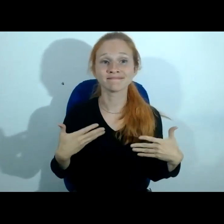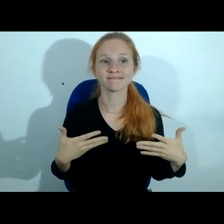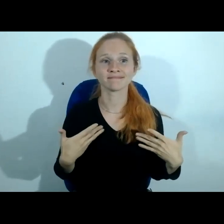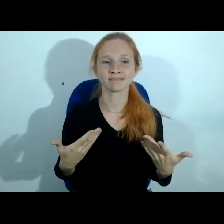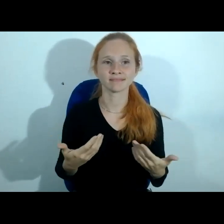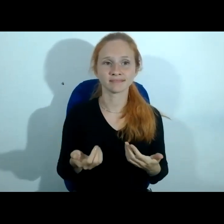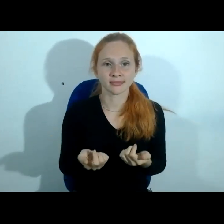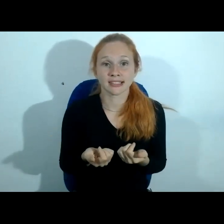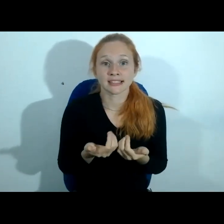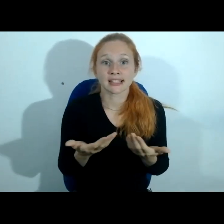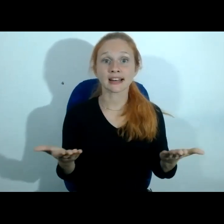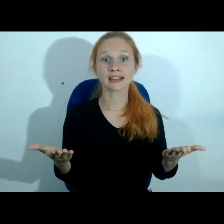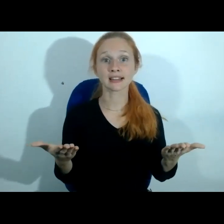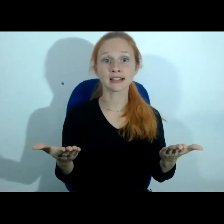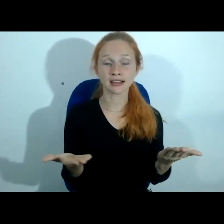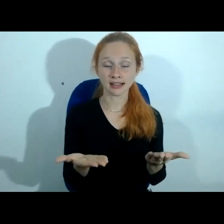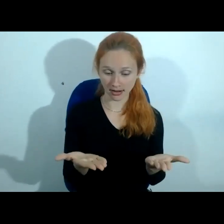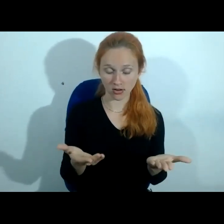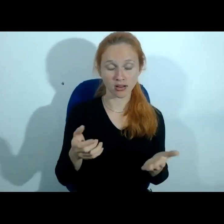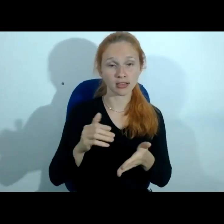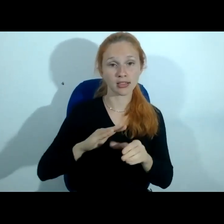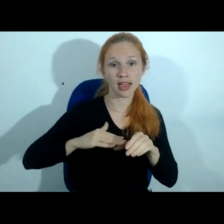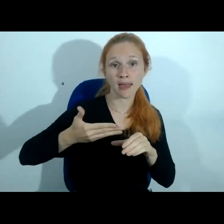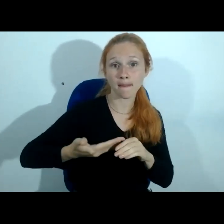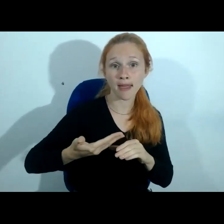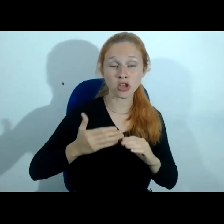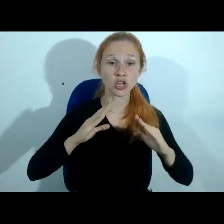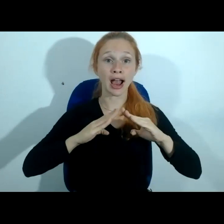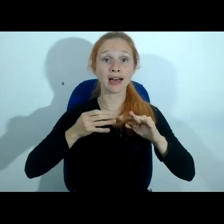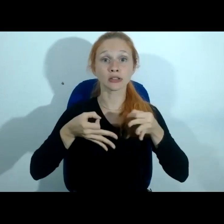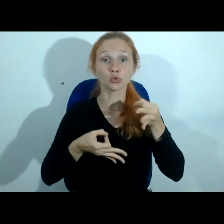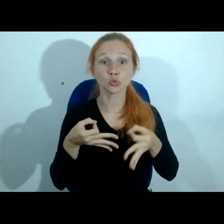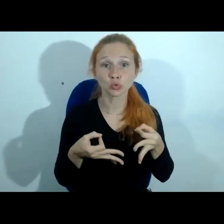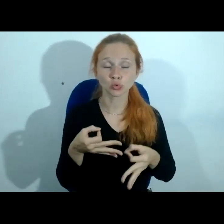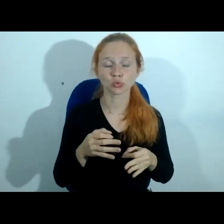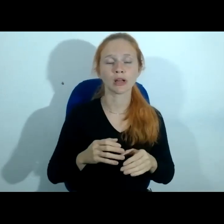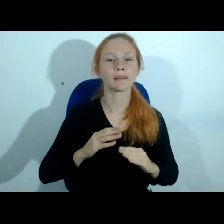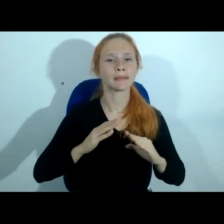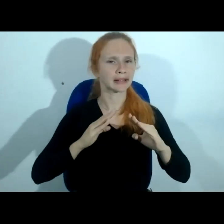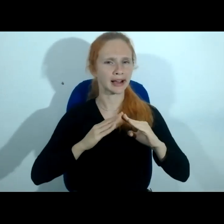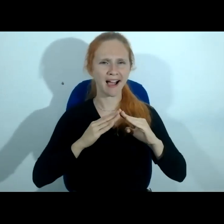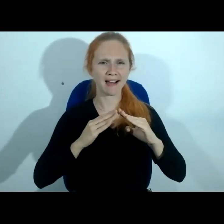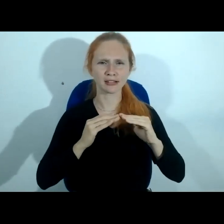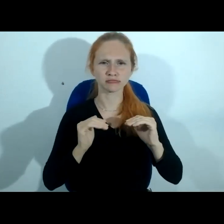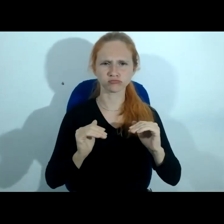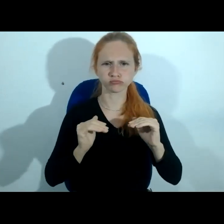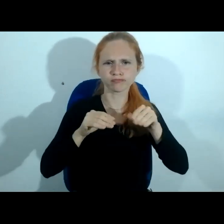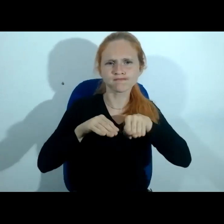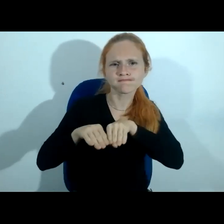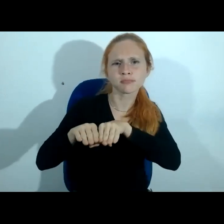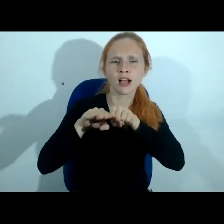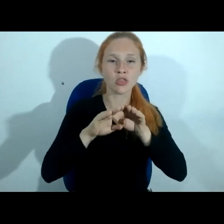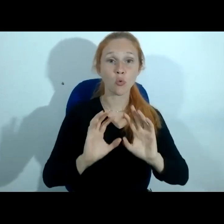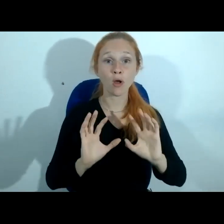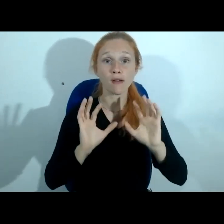trazer aqui na Emerge a Casa da Justiça uma casa tão democrática um evento como esse em que nós